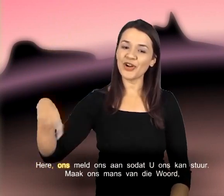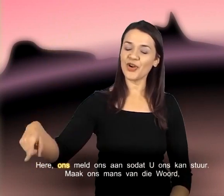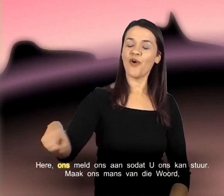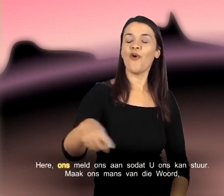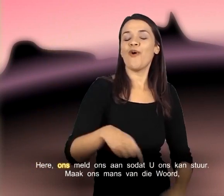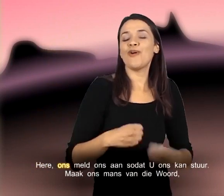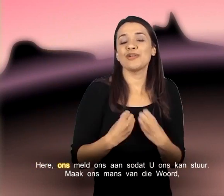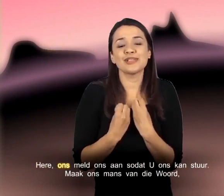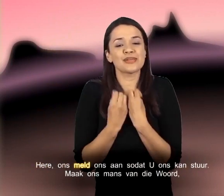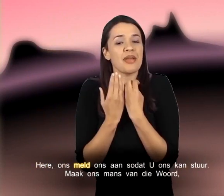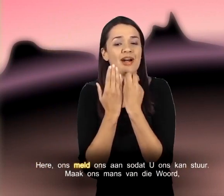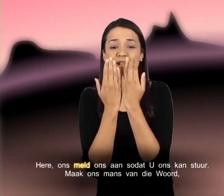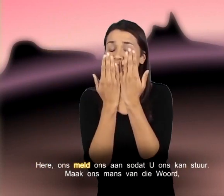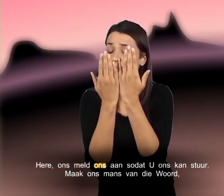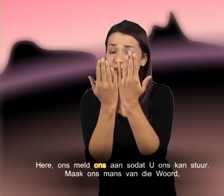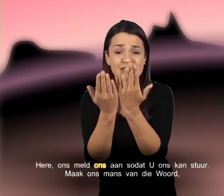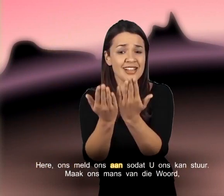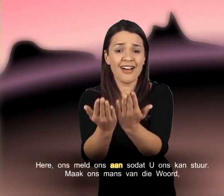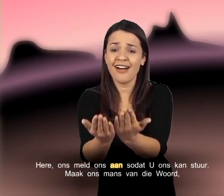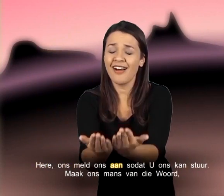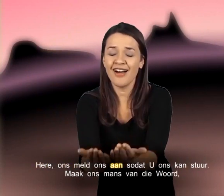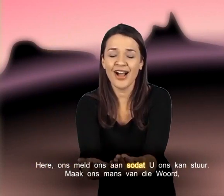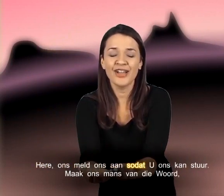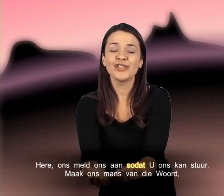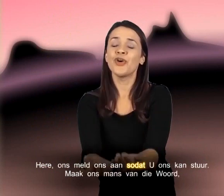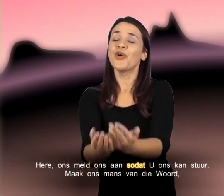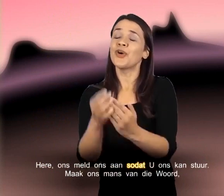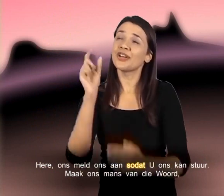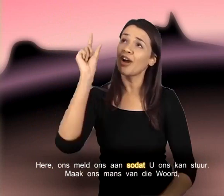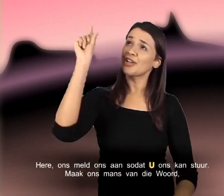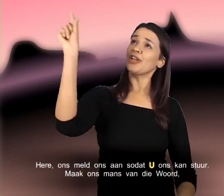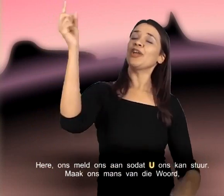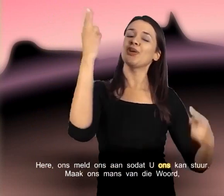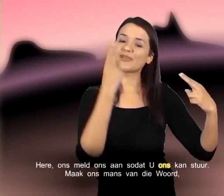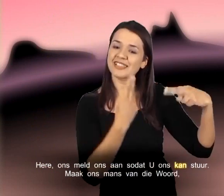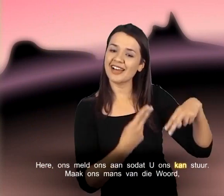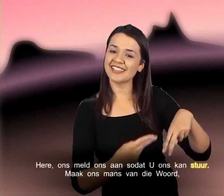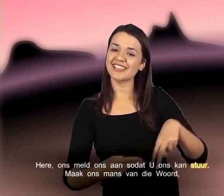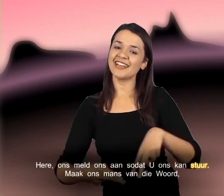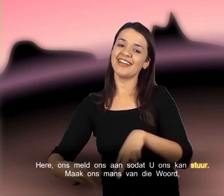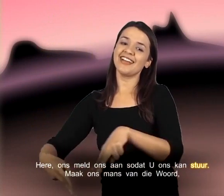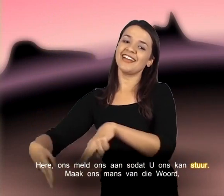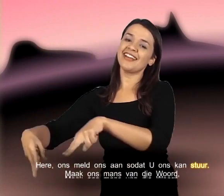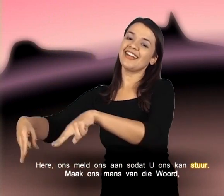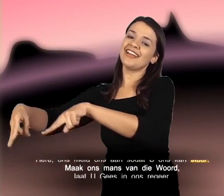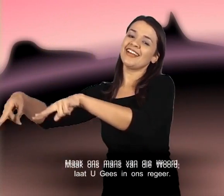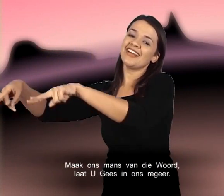Heere ons, meld ons aan So dat u ons kan stuur